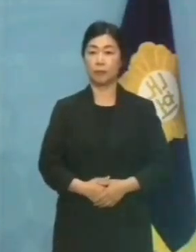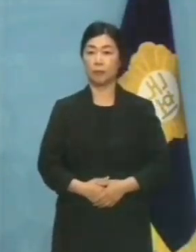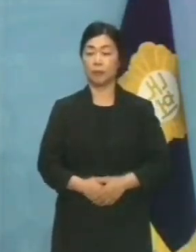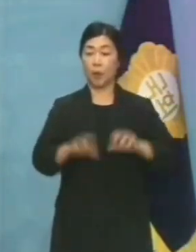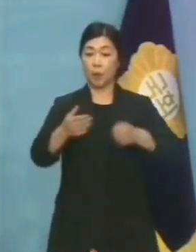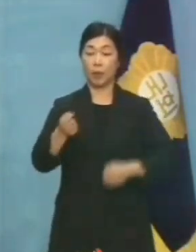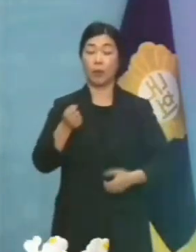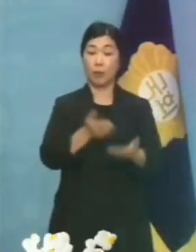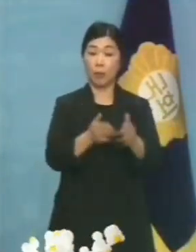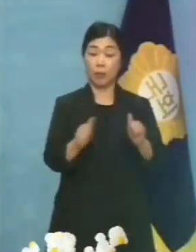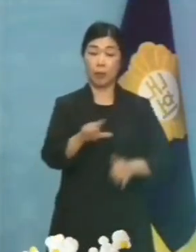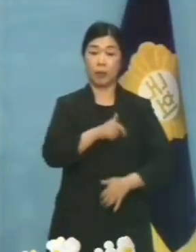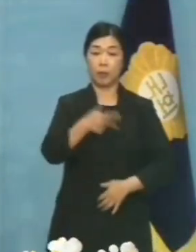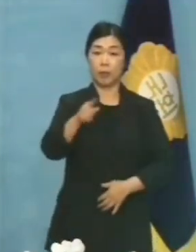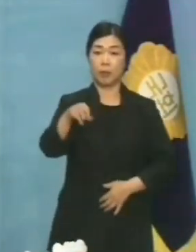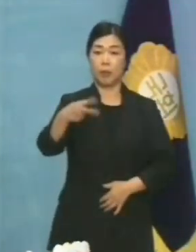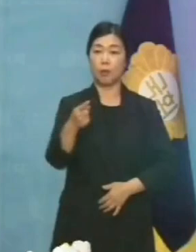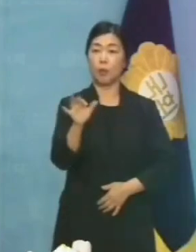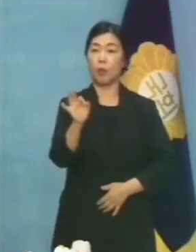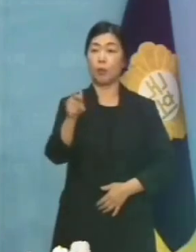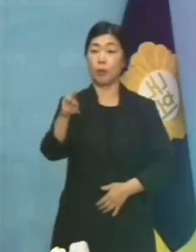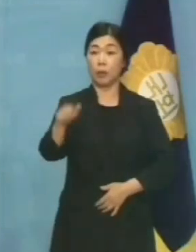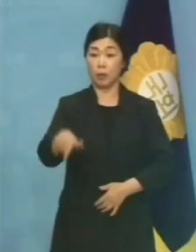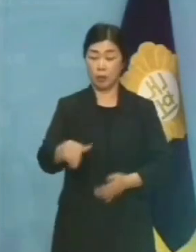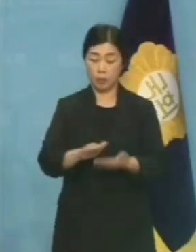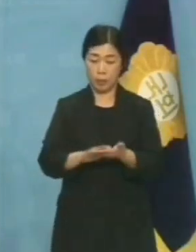국민의힘 원내대변인 장동혁입니다.